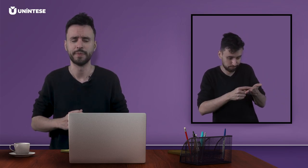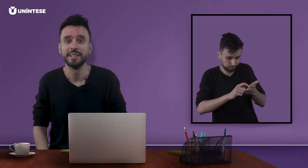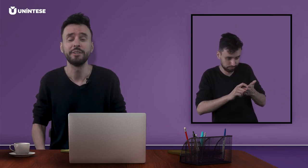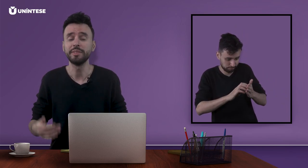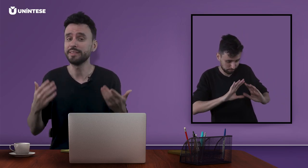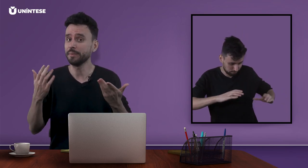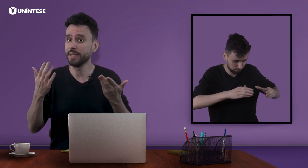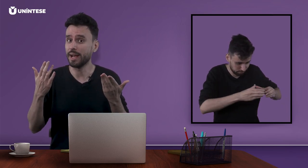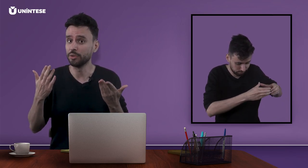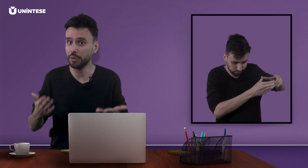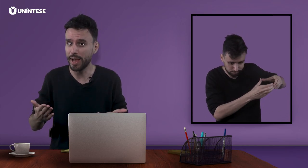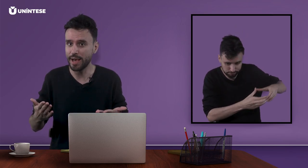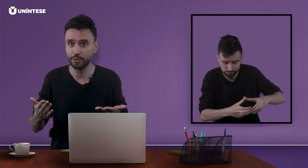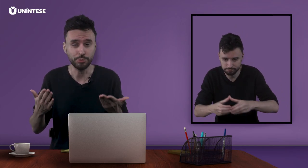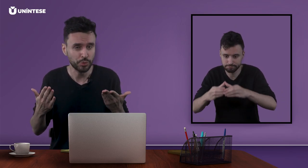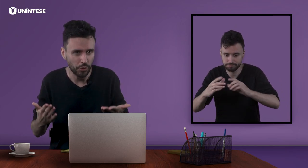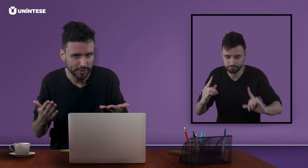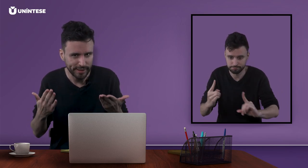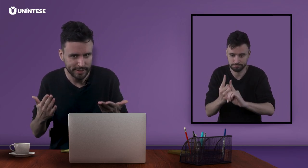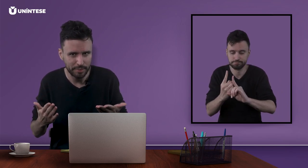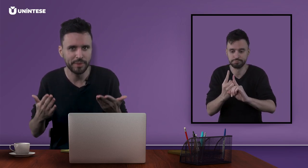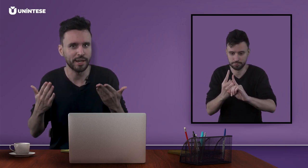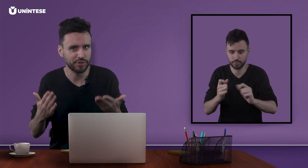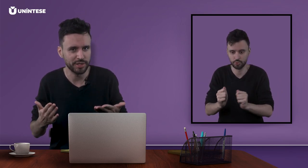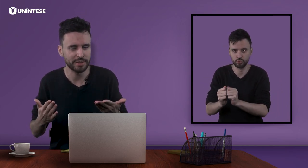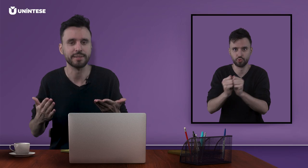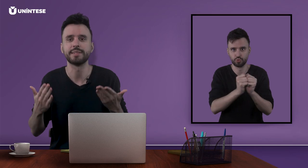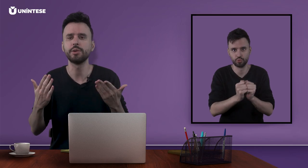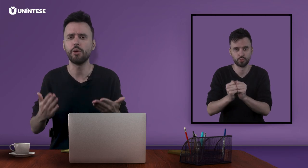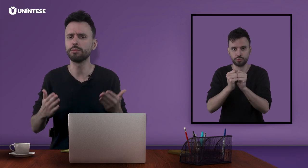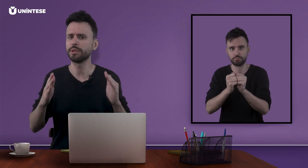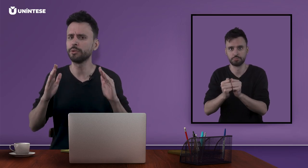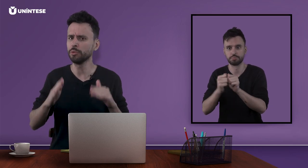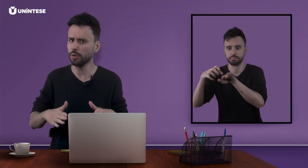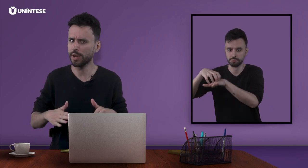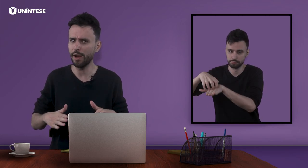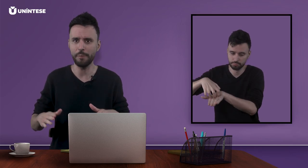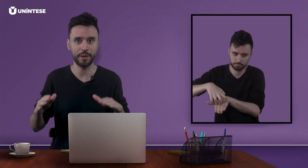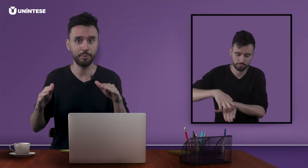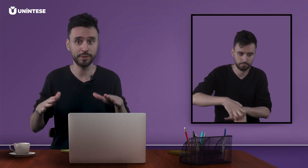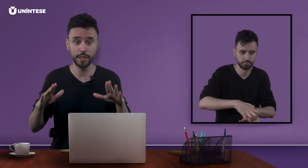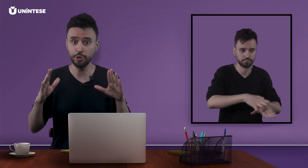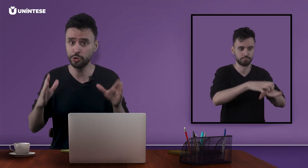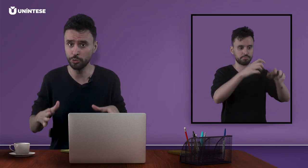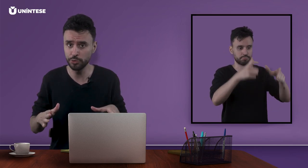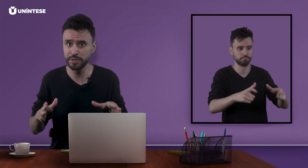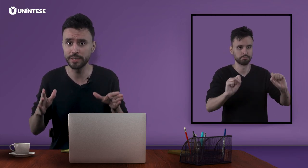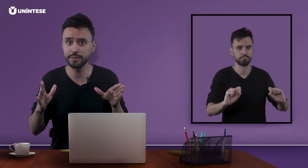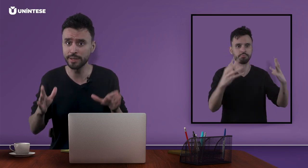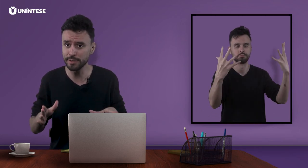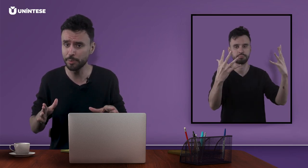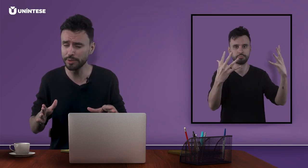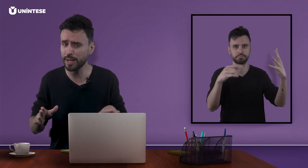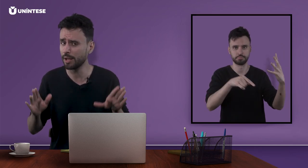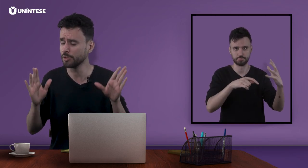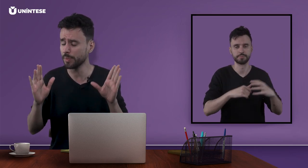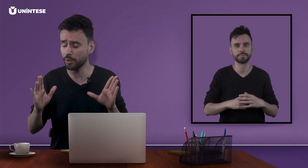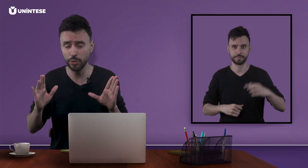Em um determinado horário, toda equipe e artista se encontram em um local para poder juntos ser transportados para o